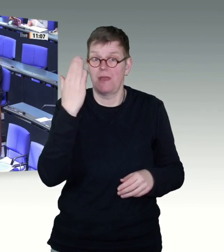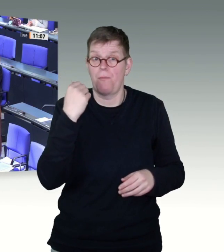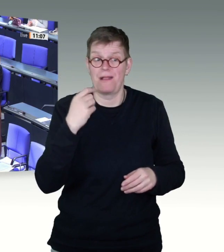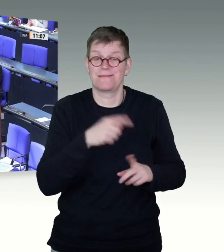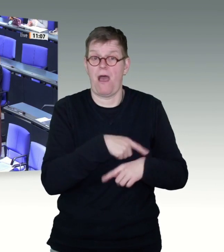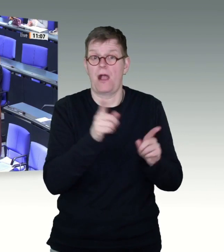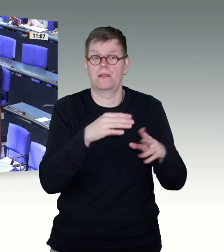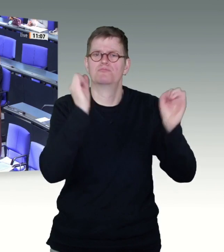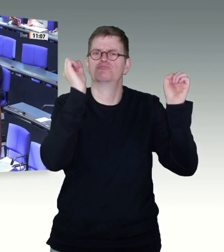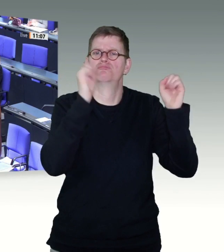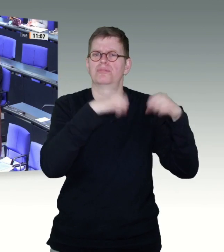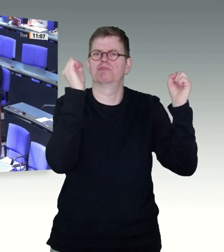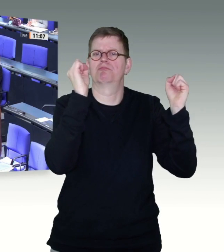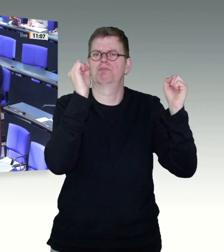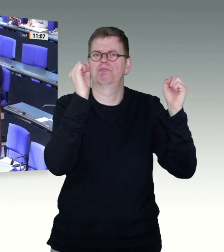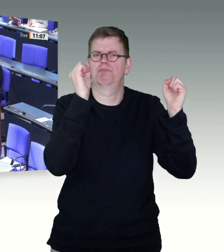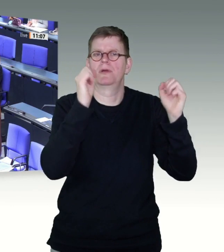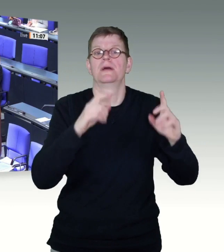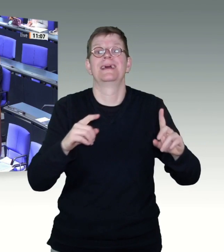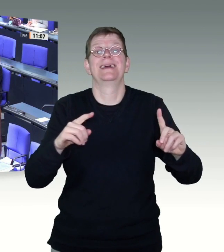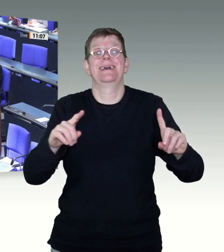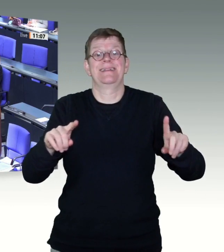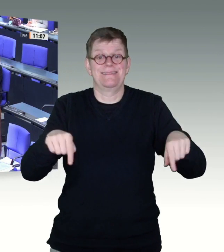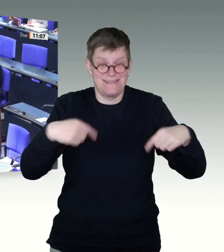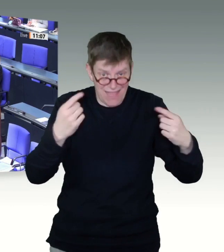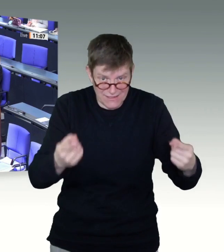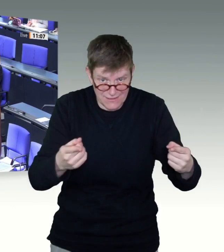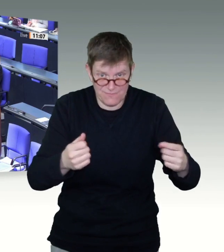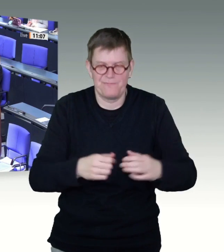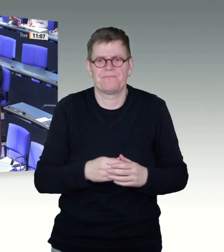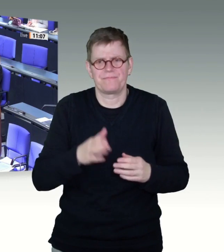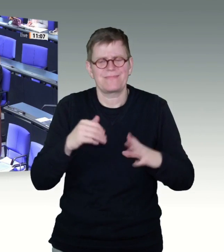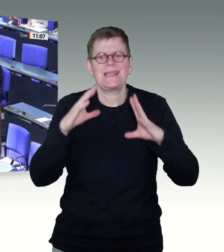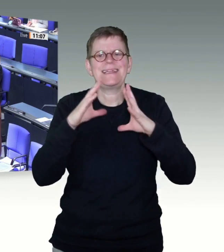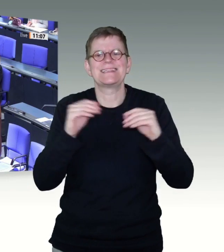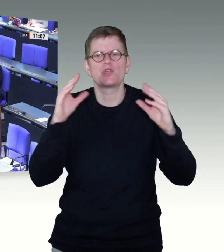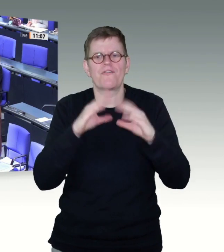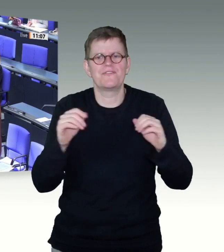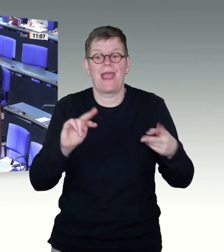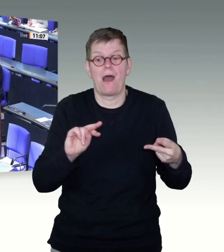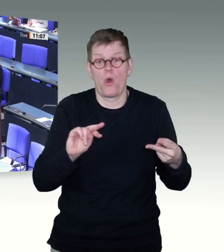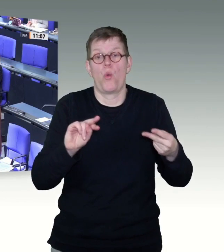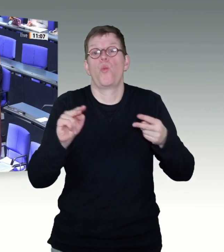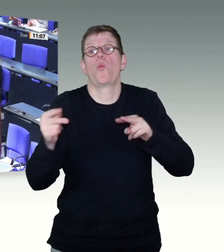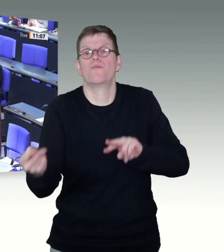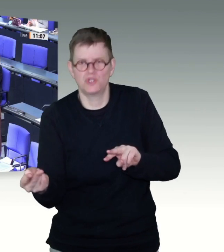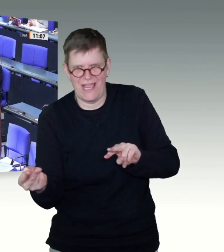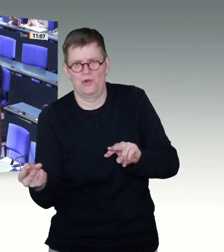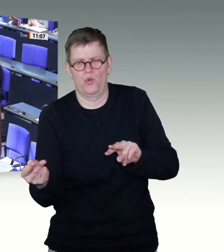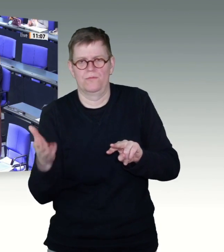Dann ist es so, dass es eine Umstellung der Software gegeben hat. Und deshalb hat diese Softwareumstellung